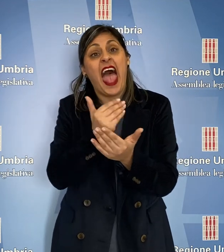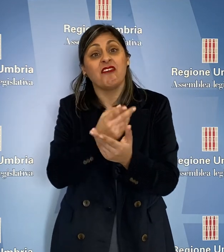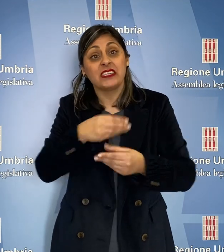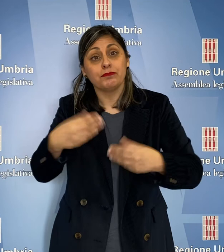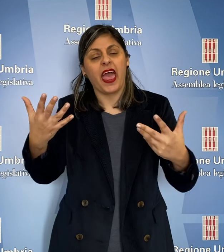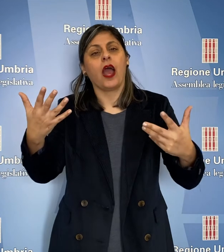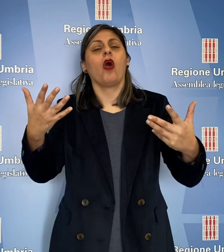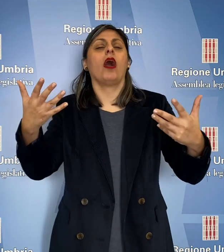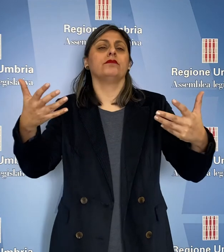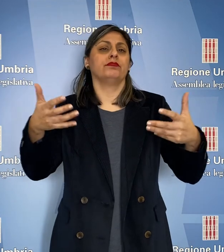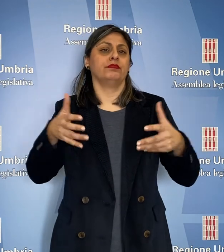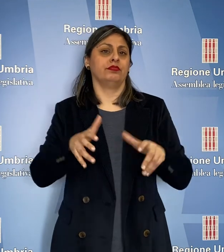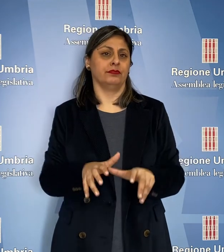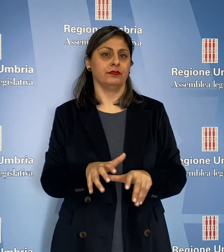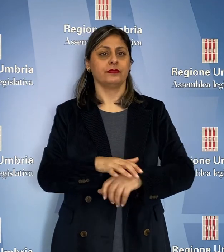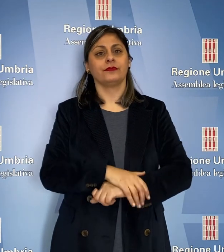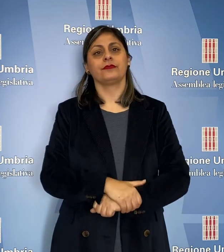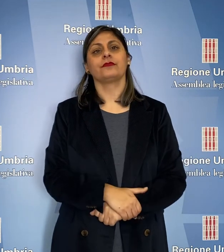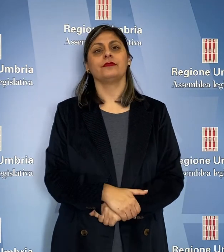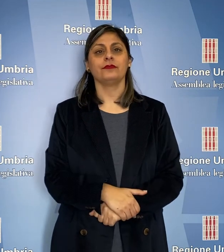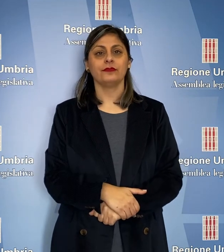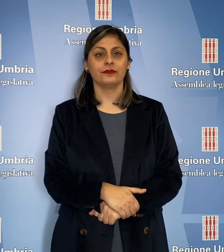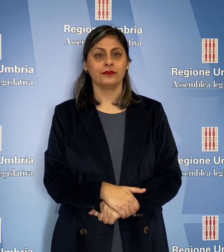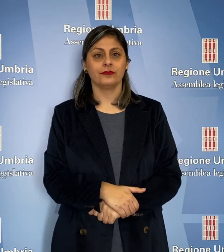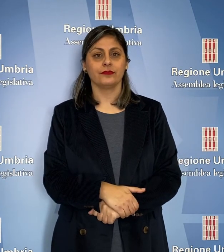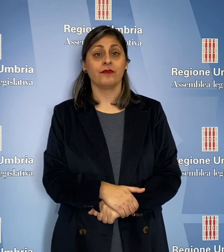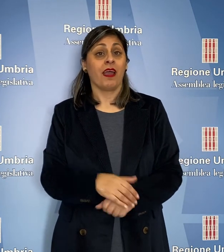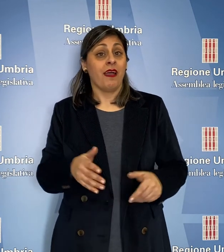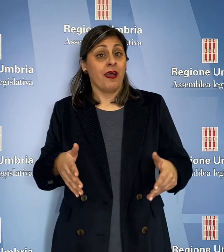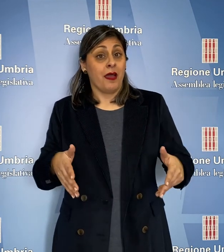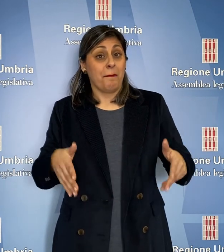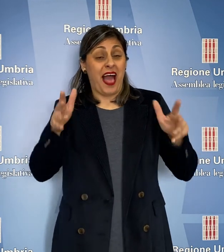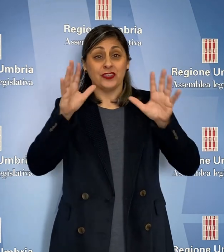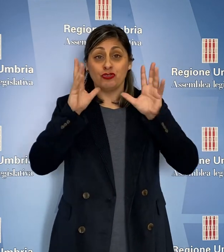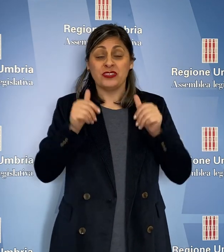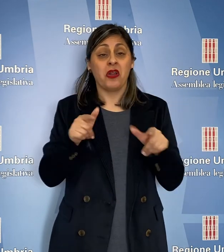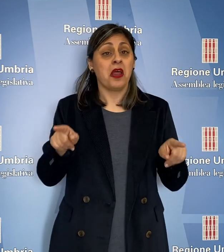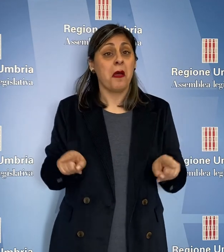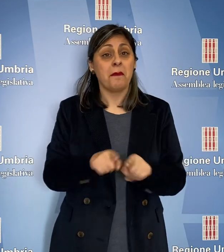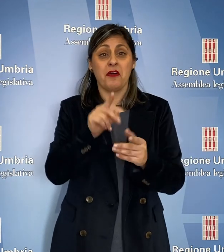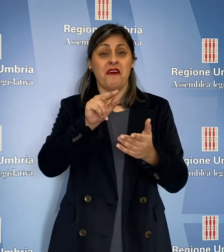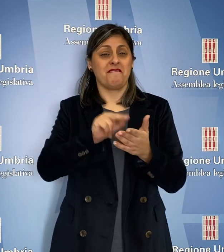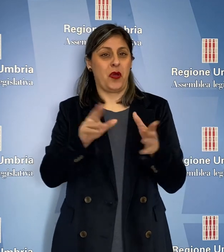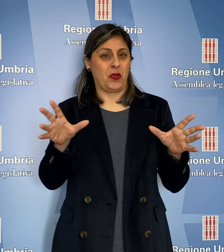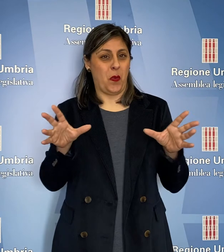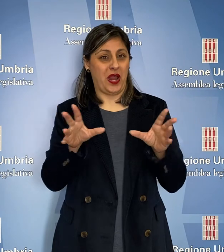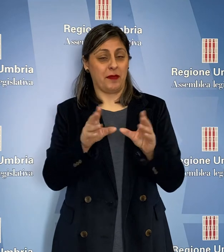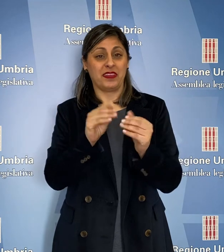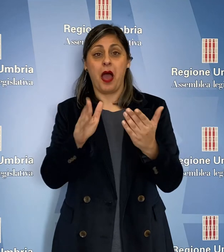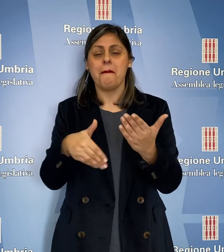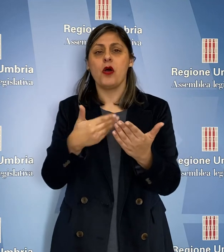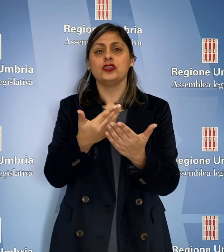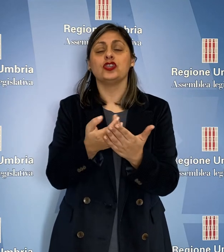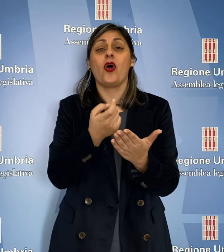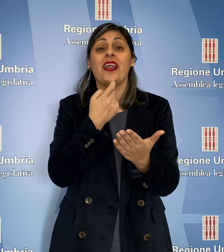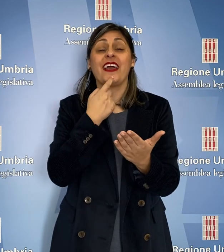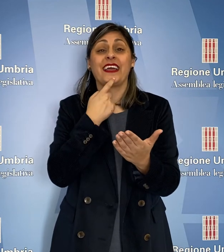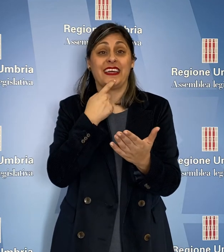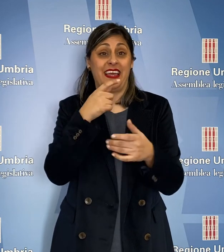di limitarne il fenomeno. E l'aula di Palazzo Cesaroni si è espressa con voto unanime sulla mozione promossa dai